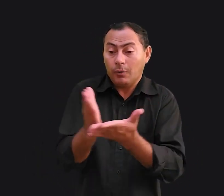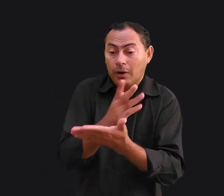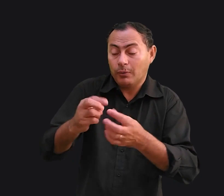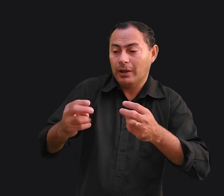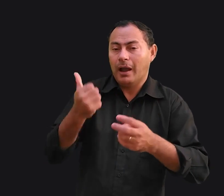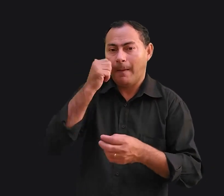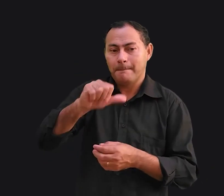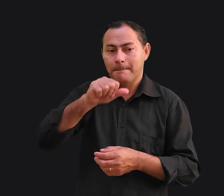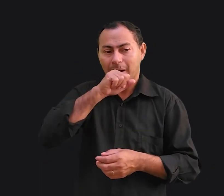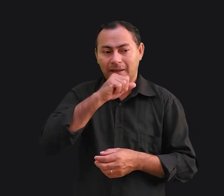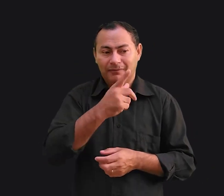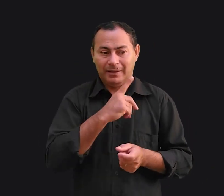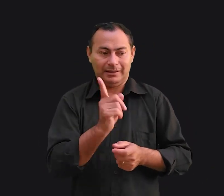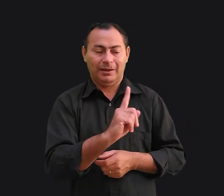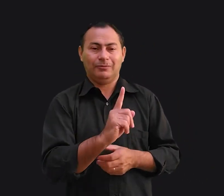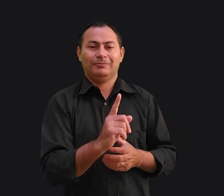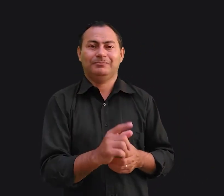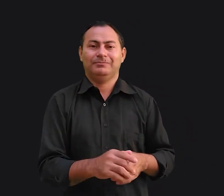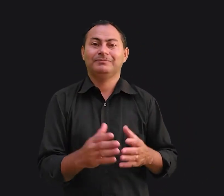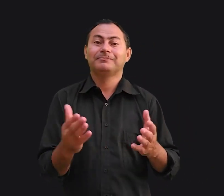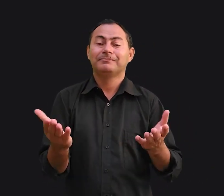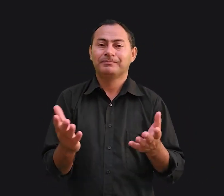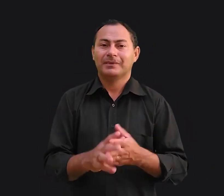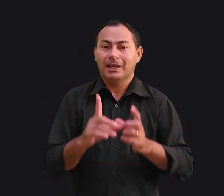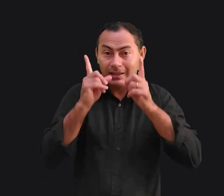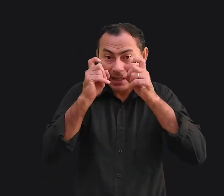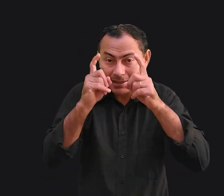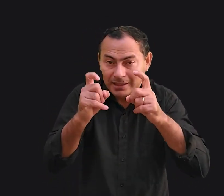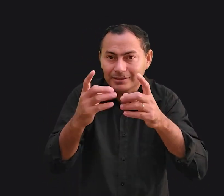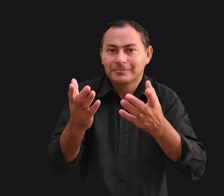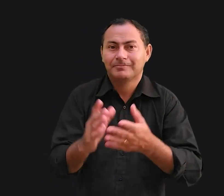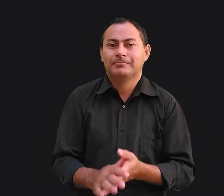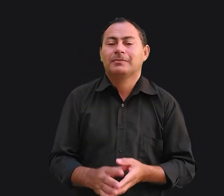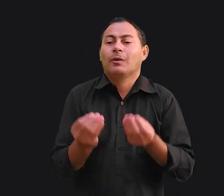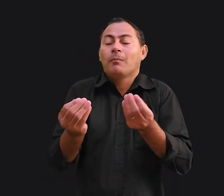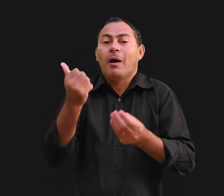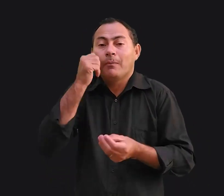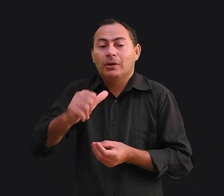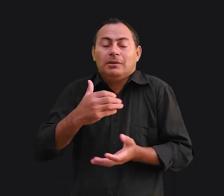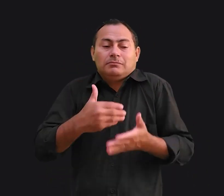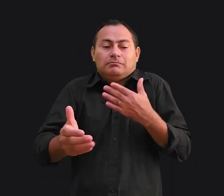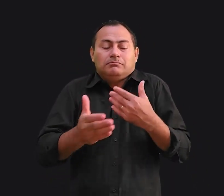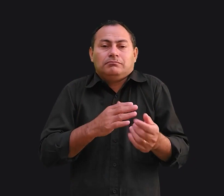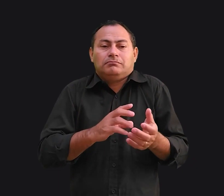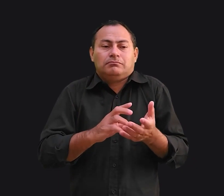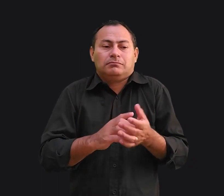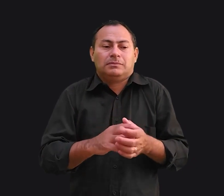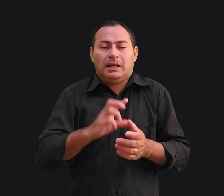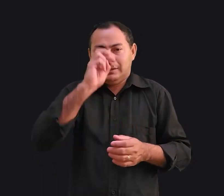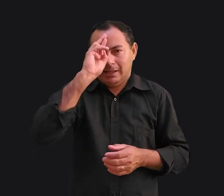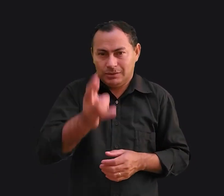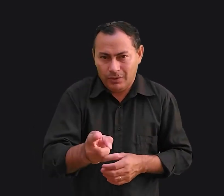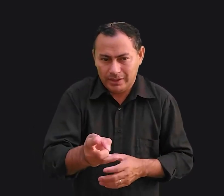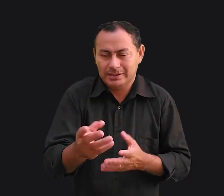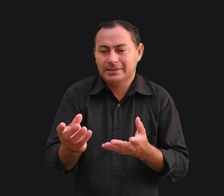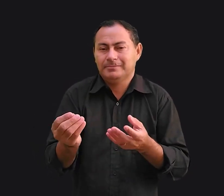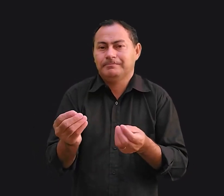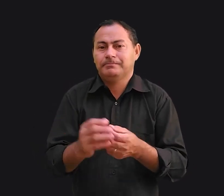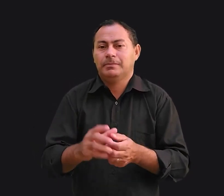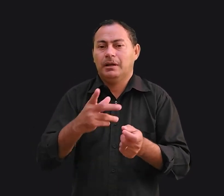coisa e as mães tendem a dizer não. É interessante. Com a mulher não importa a lista das razões para